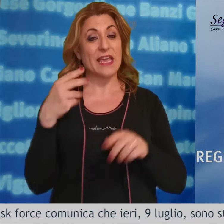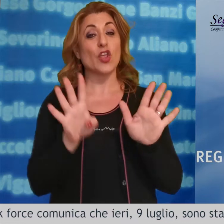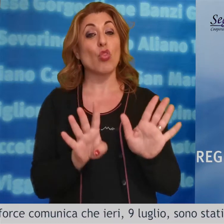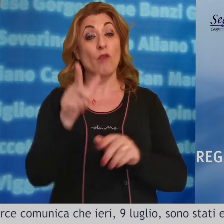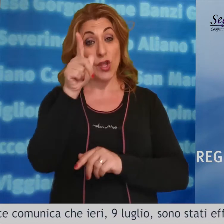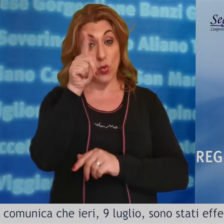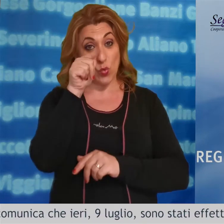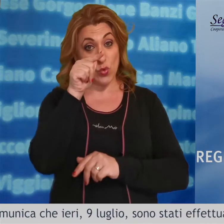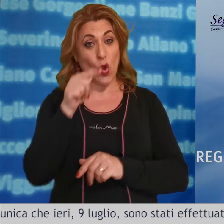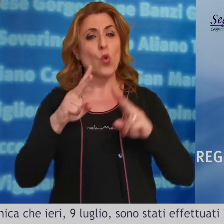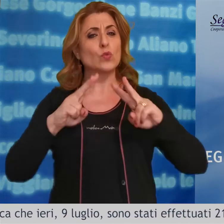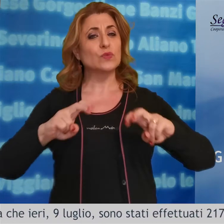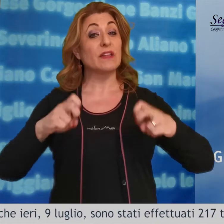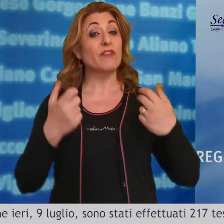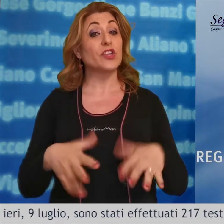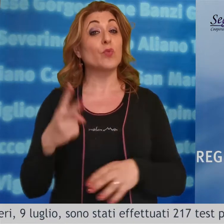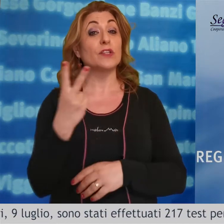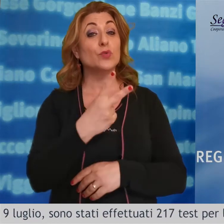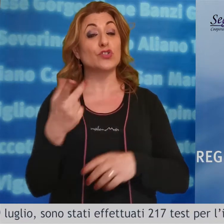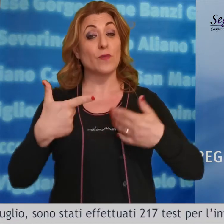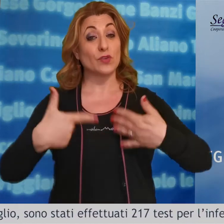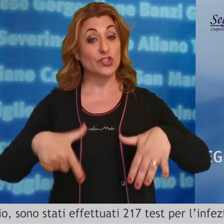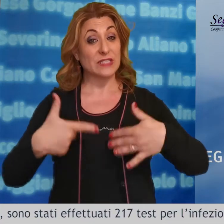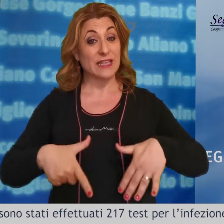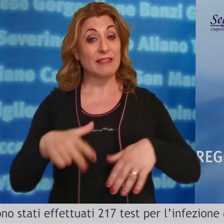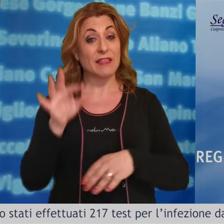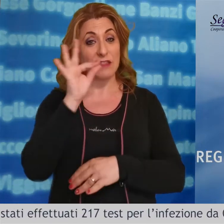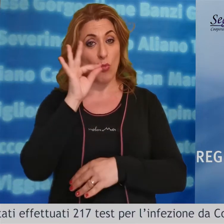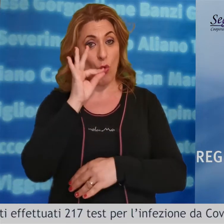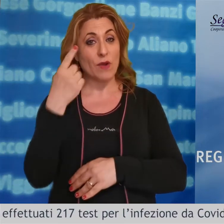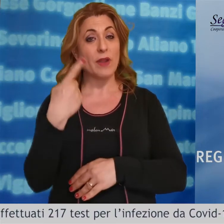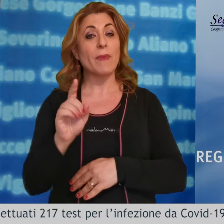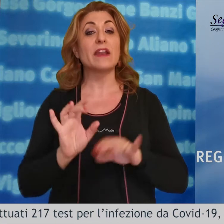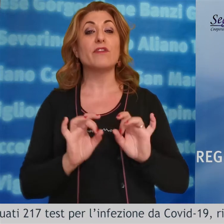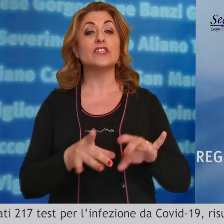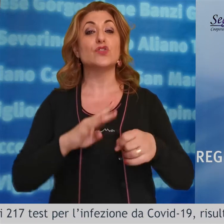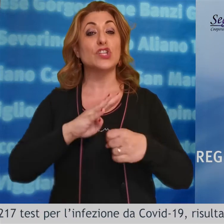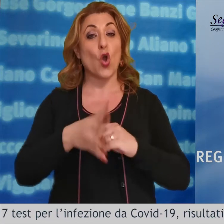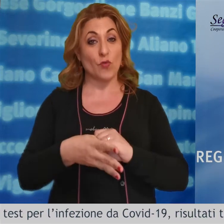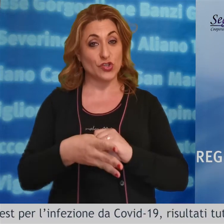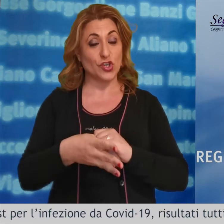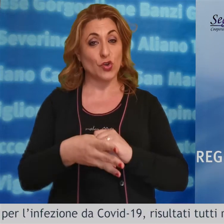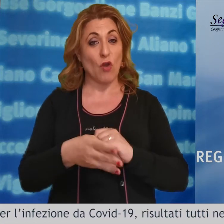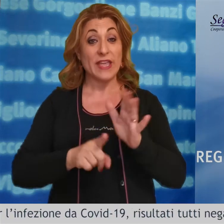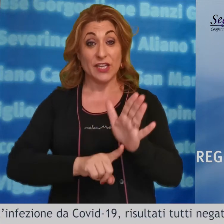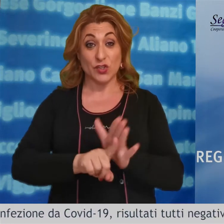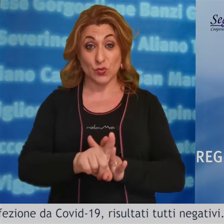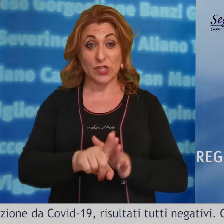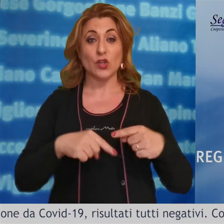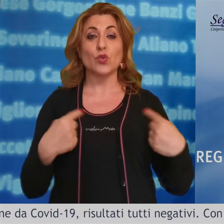ieri 9 luglio sono stati effettuati 217 test per l'infezione da Covid-19,